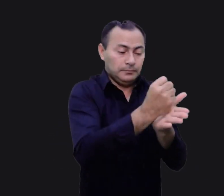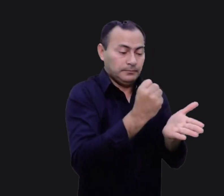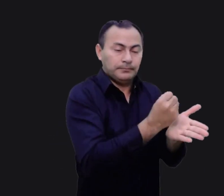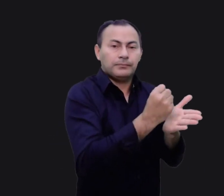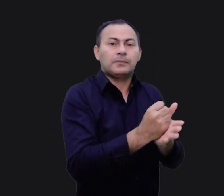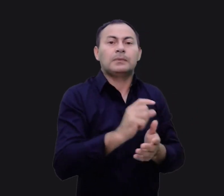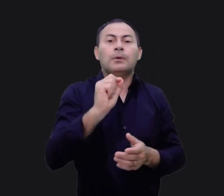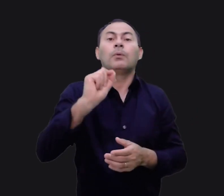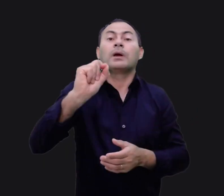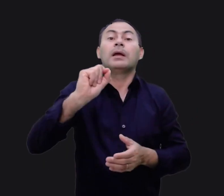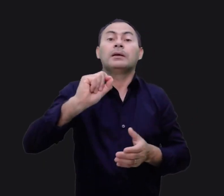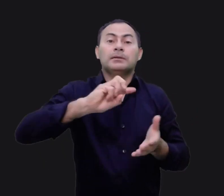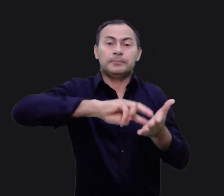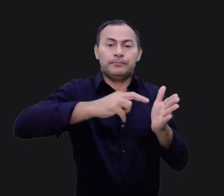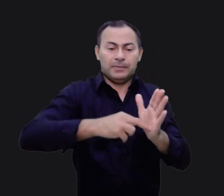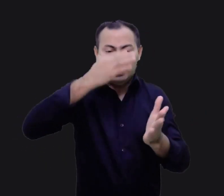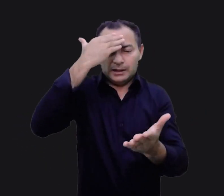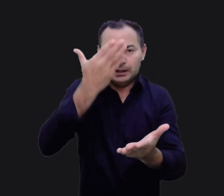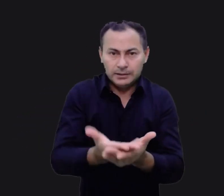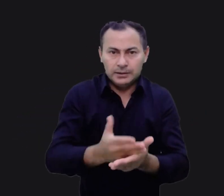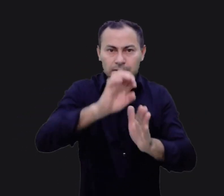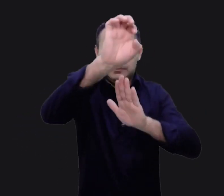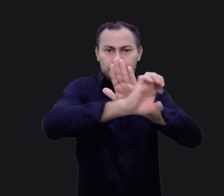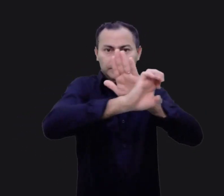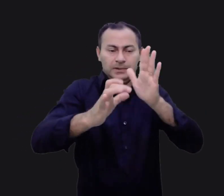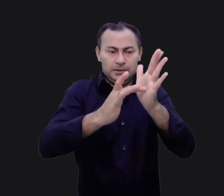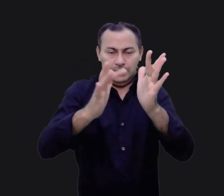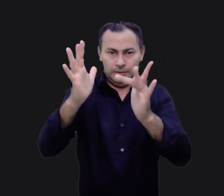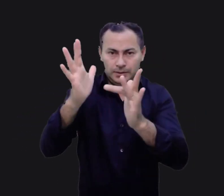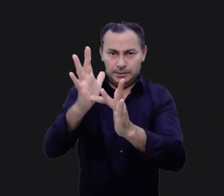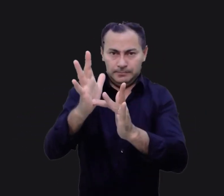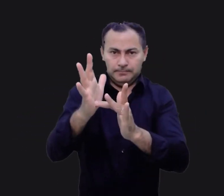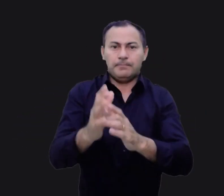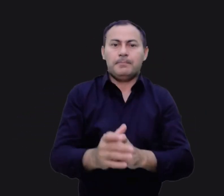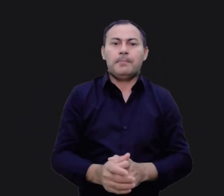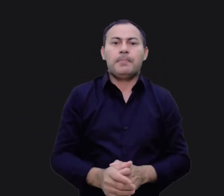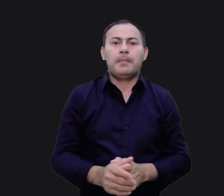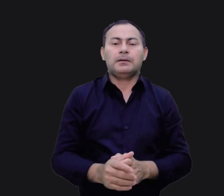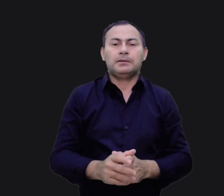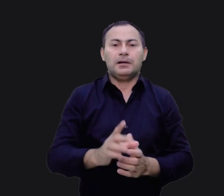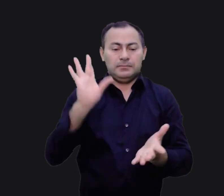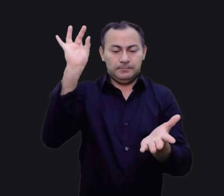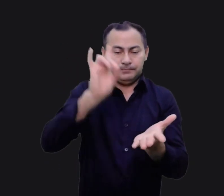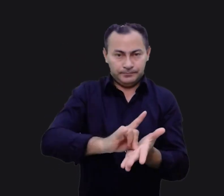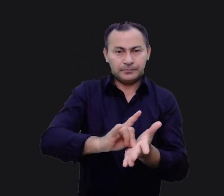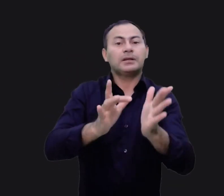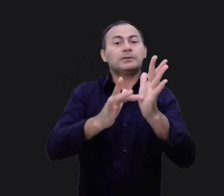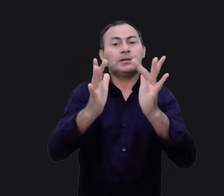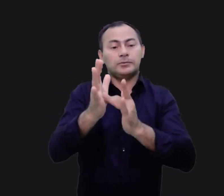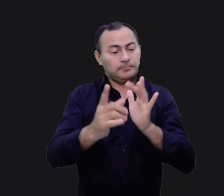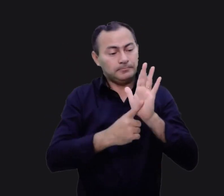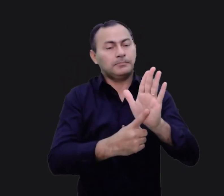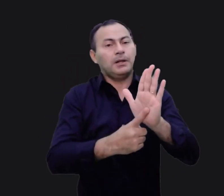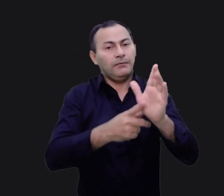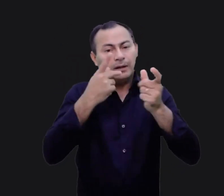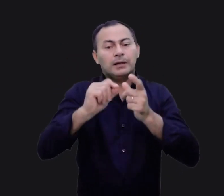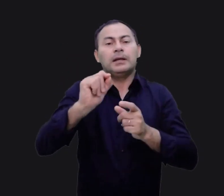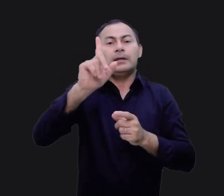Testamento sobre o que significa crer no Evangelho de Jesus Cristo. Nessa afirmação, Jesus nos declara quem Ele